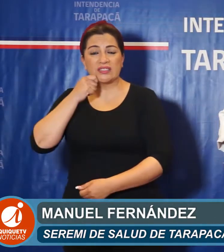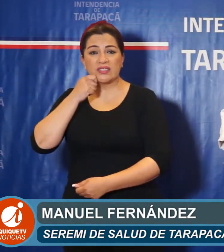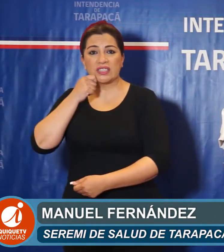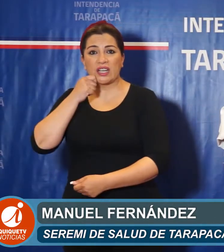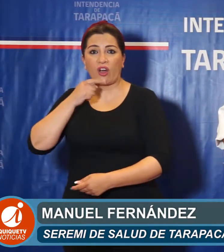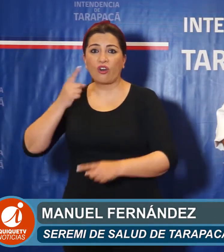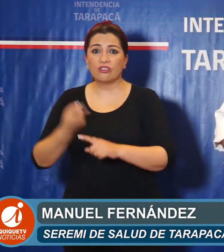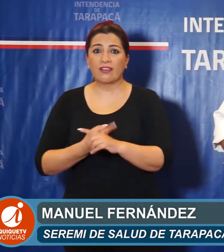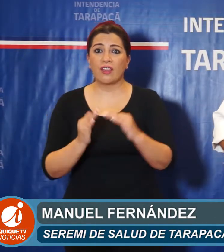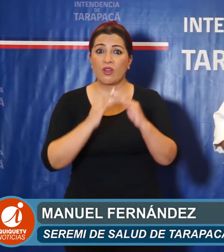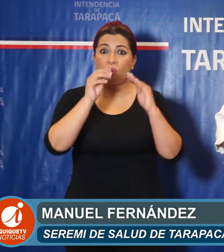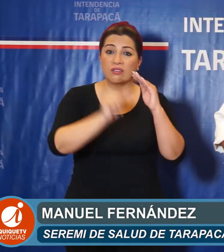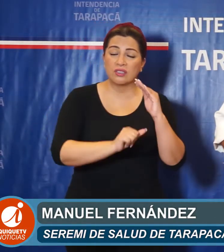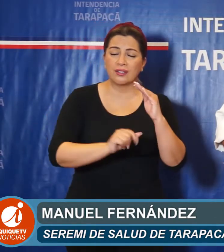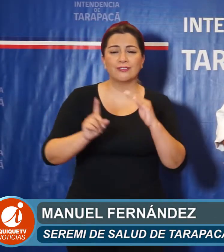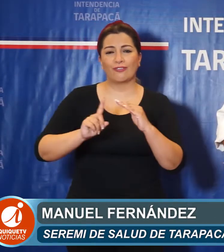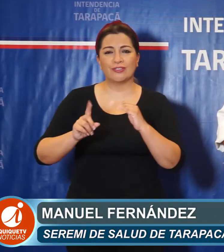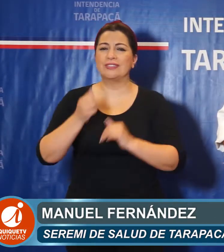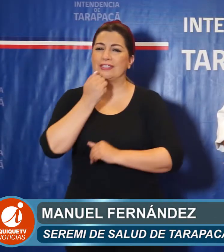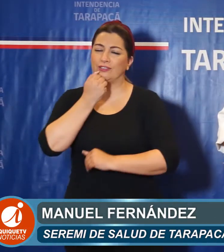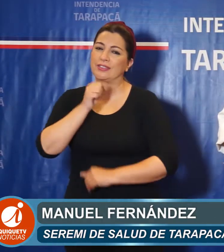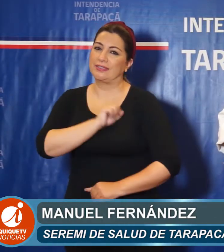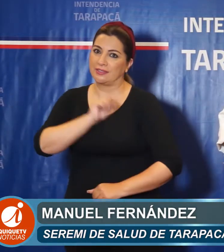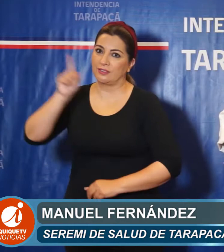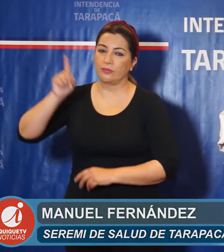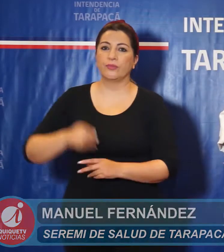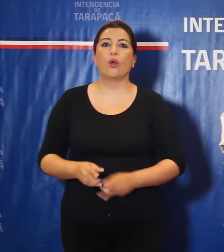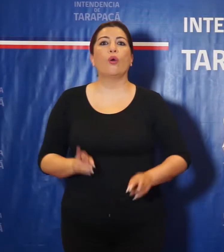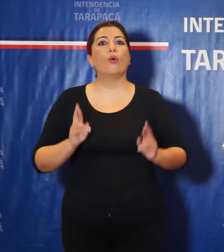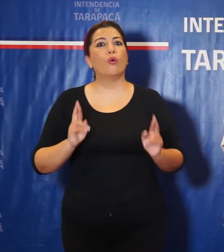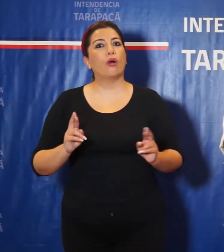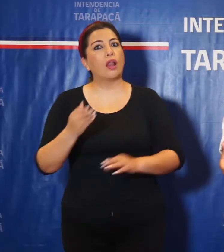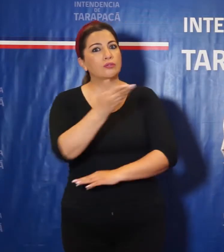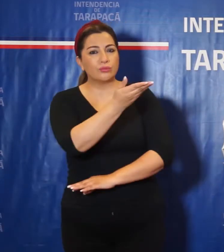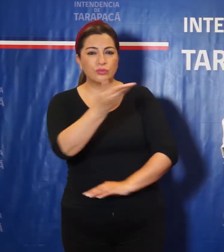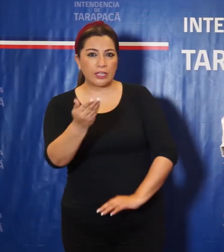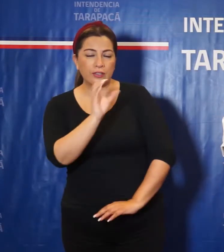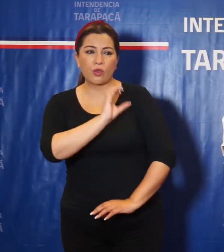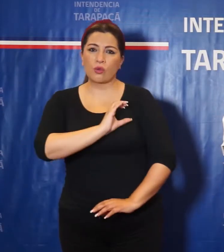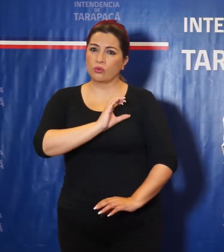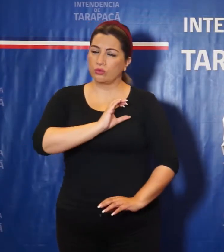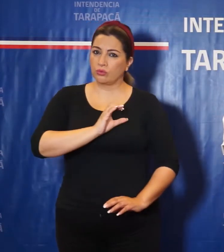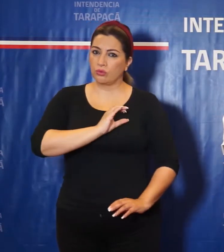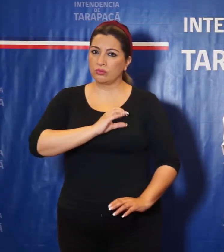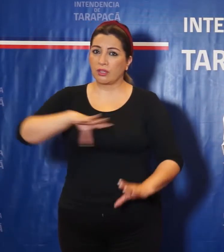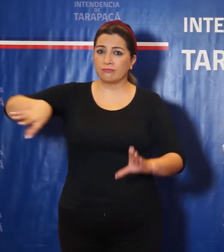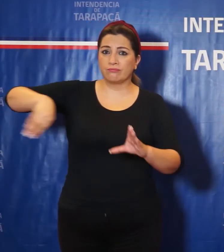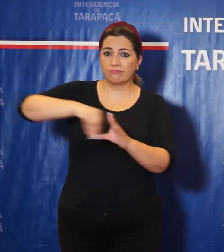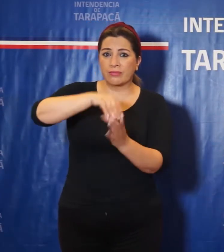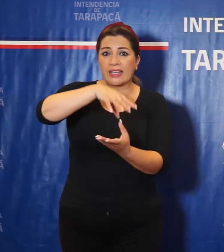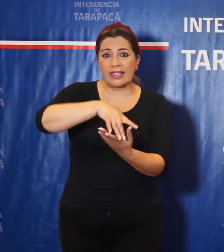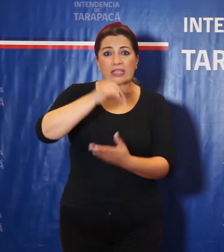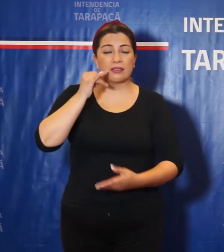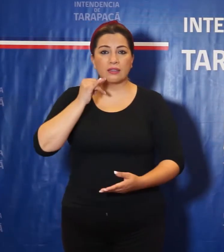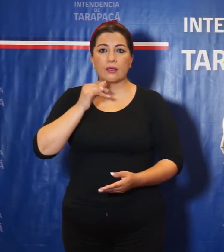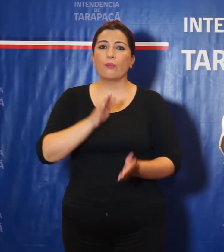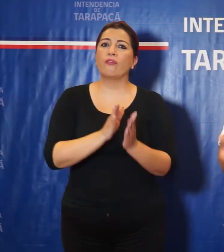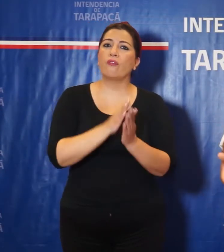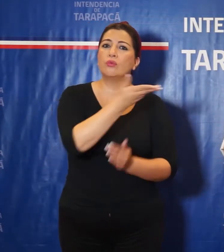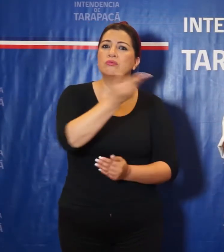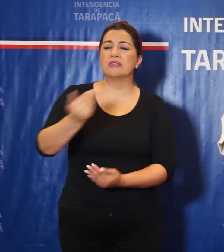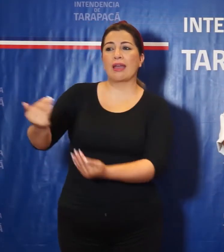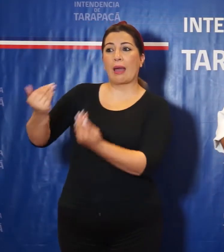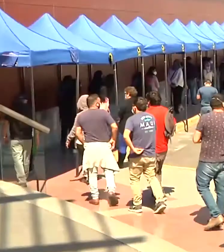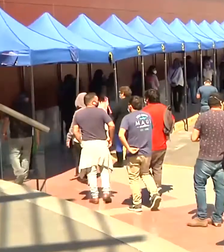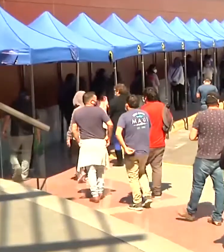cuarentena. Esperamos que la conducta de las personas y de todas las personas que somos parte de esta región contribuya a que